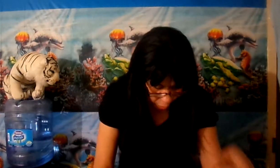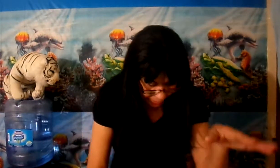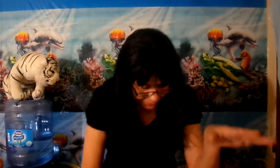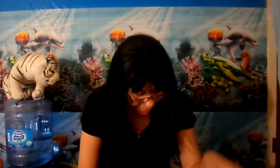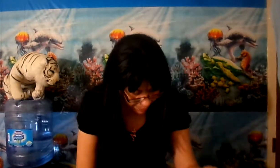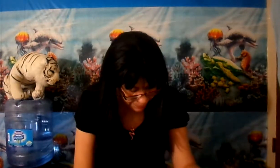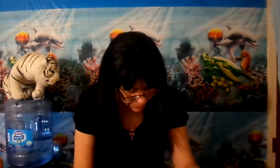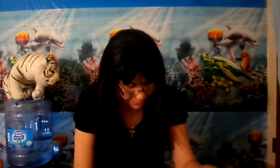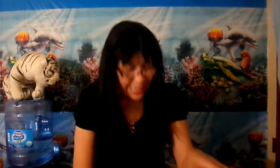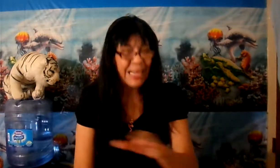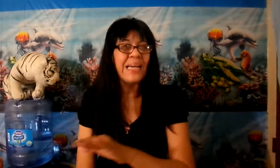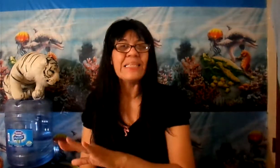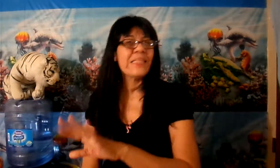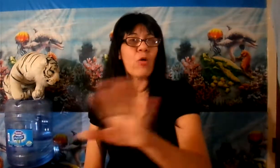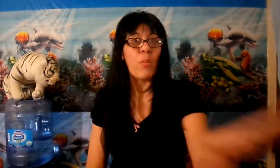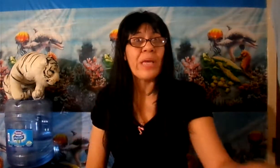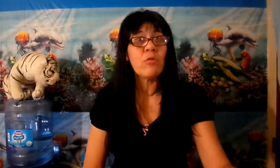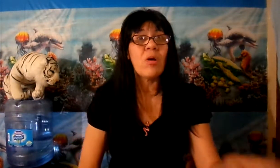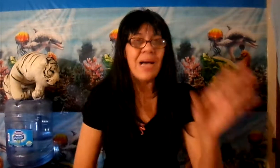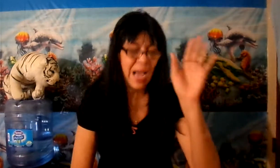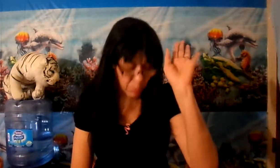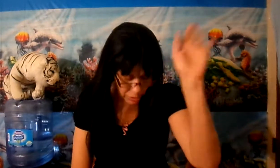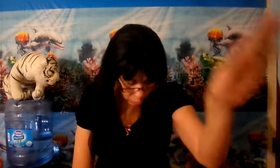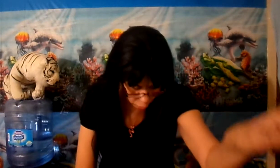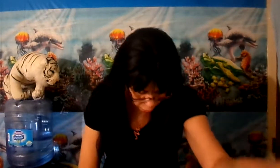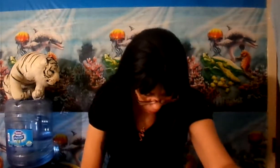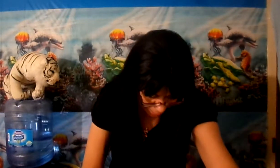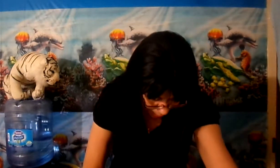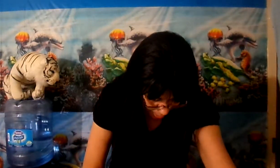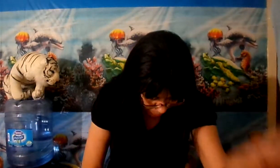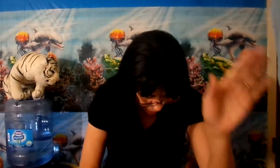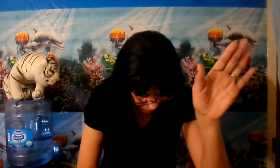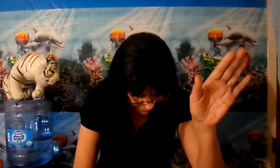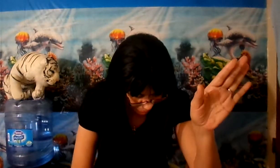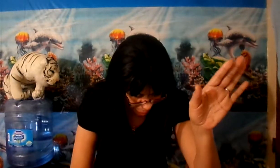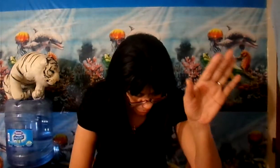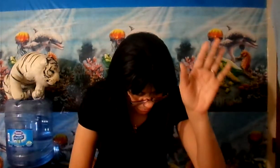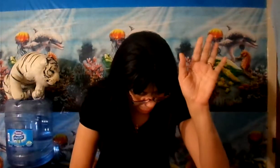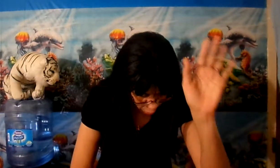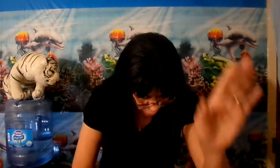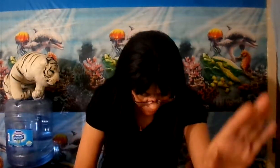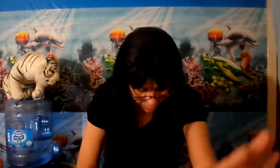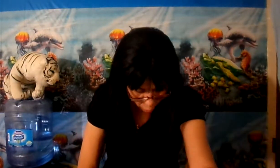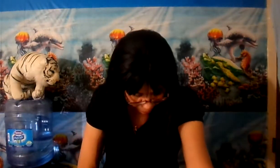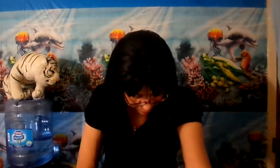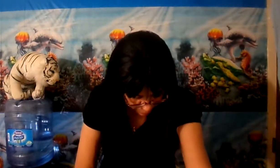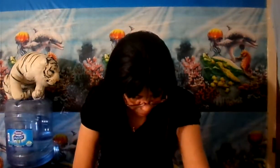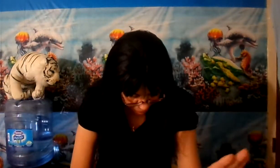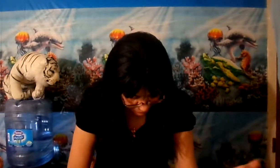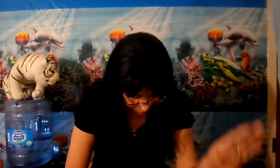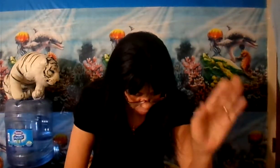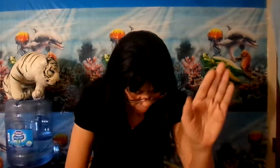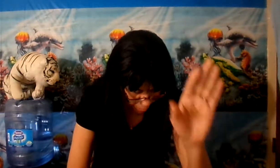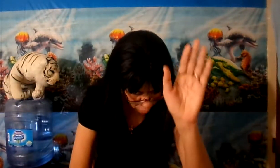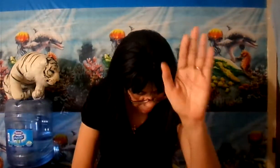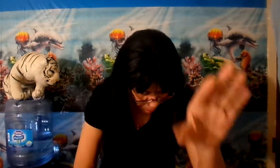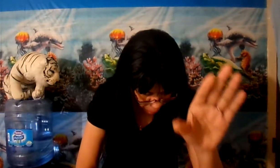está la gente comiendo, hay mucha glotonería, banquetes. En los días de novie, estaban comiendo, bebiendo,